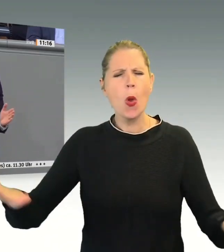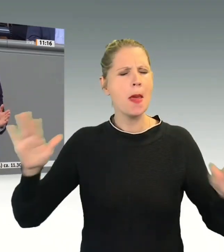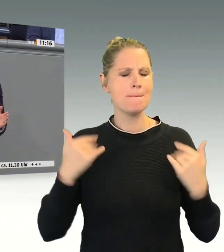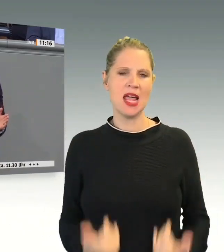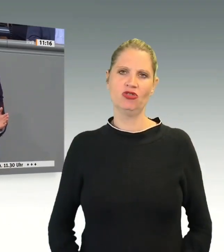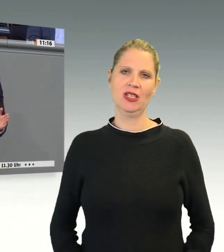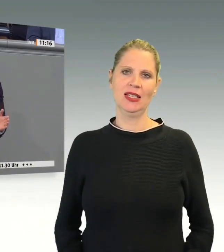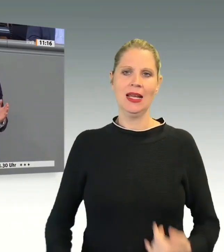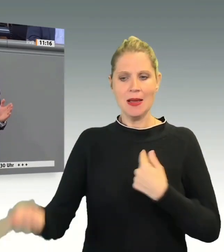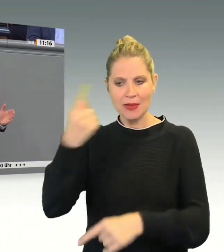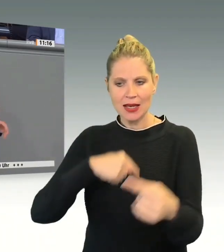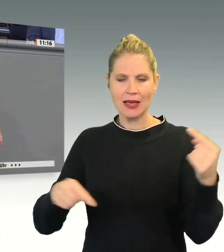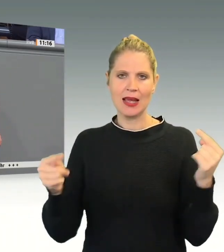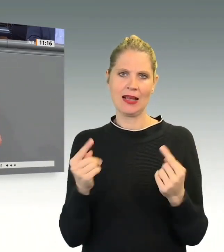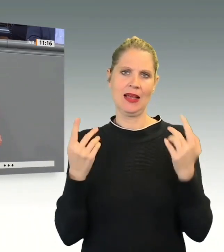ist der Fall.